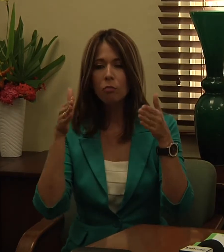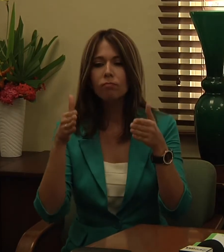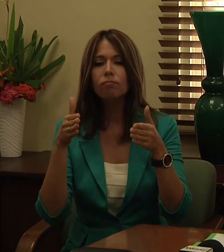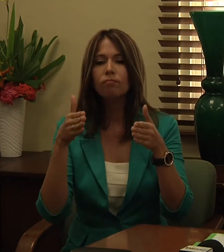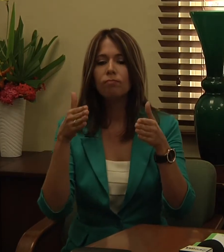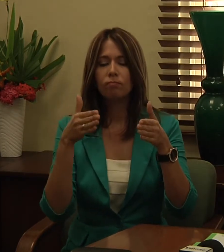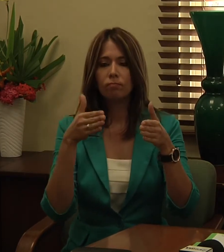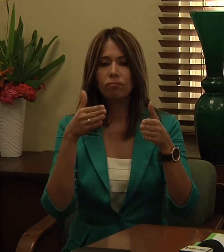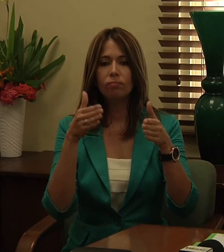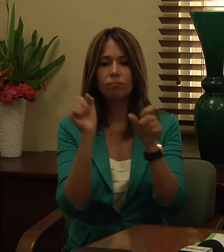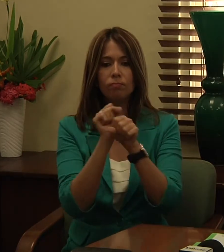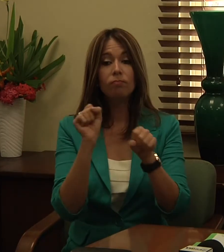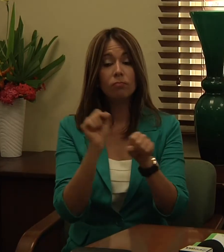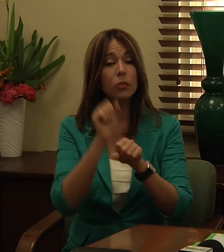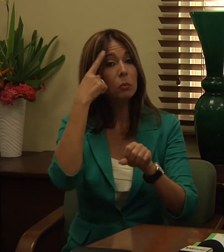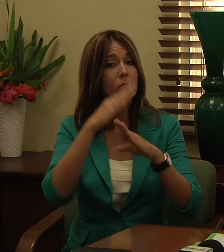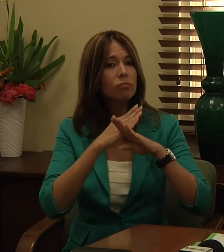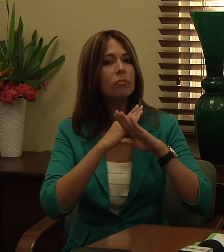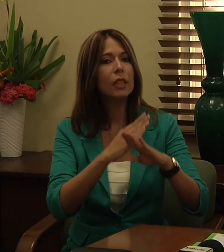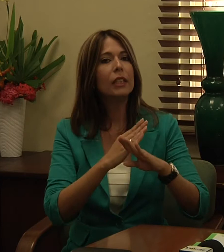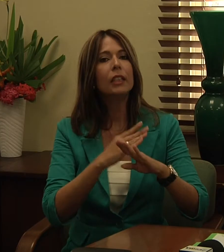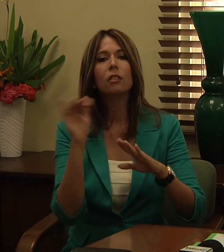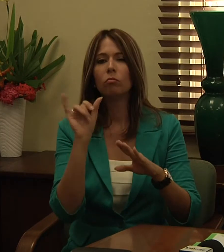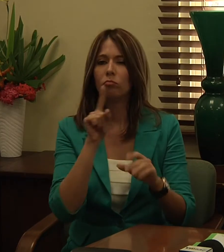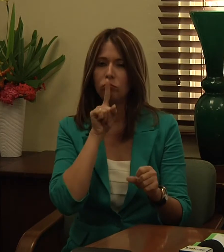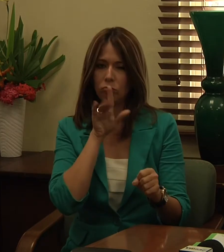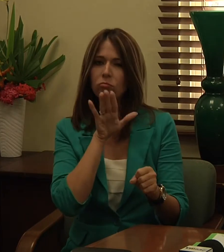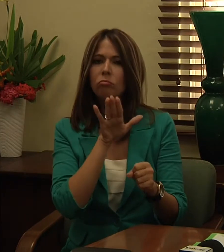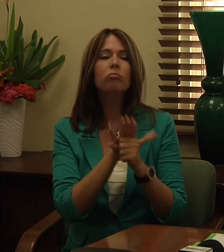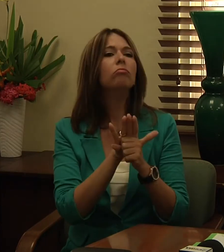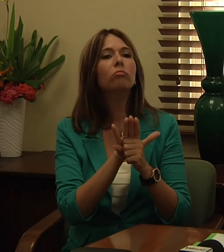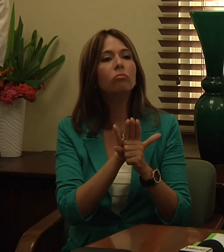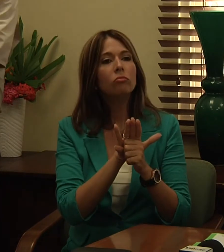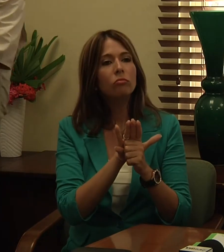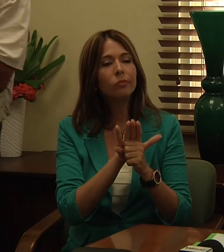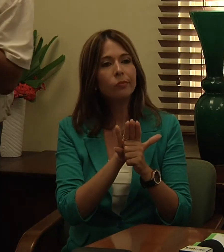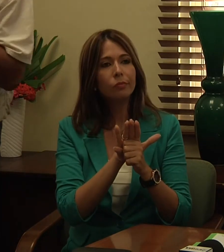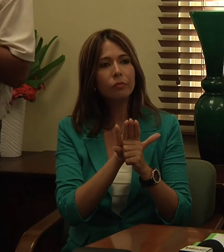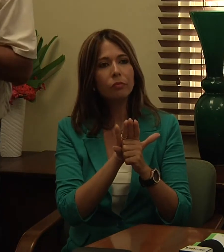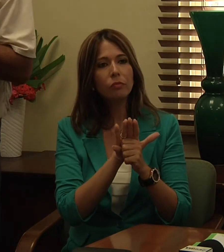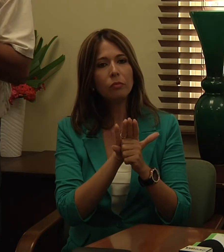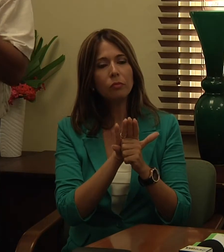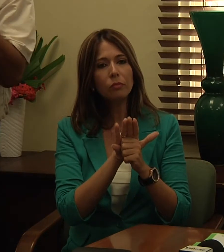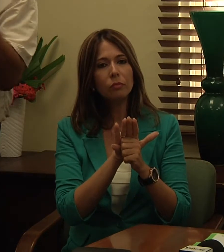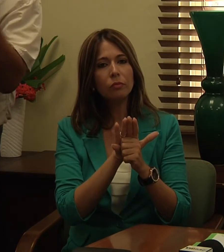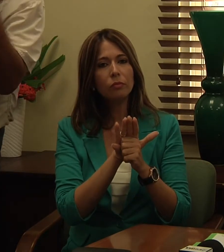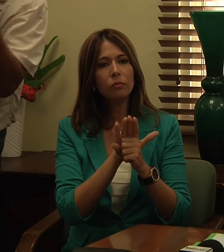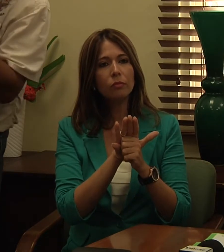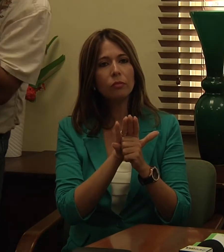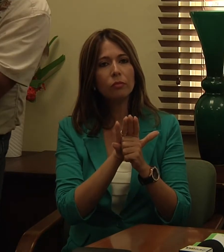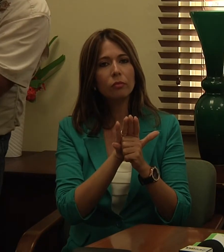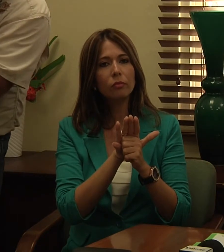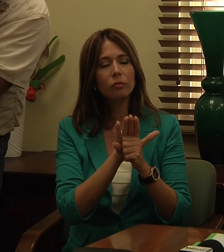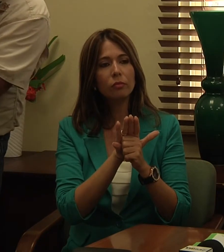garantizar que nosotros le proveemos